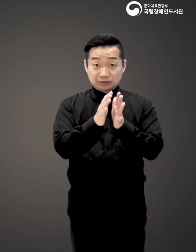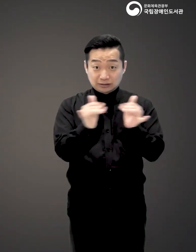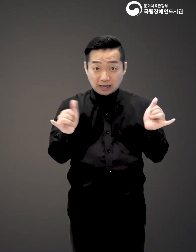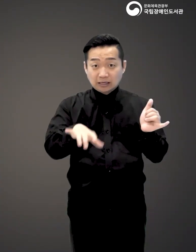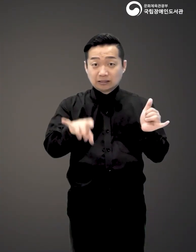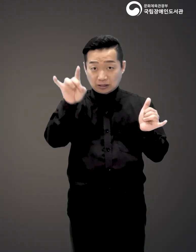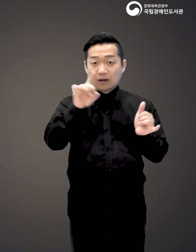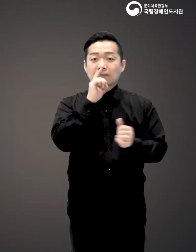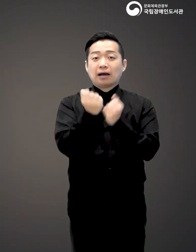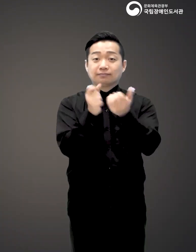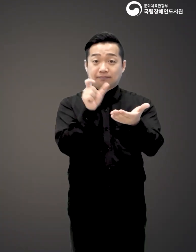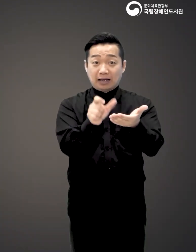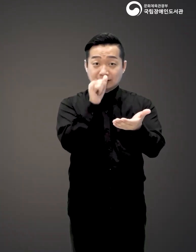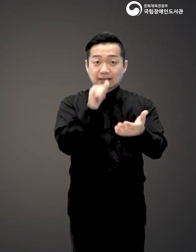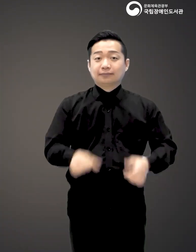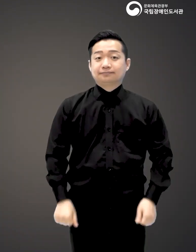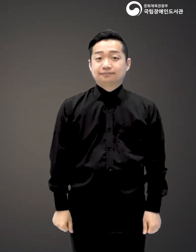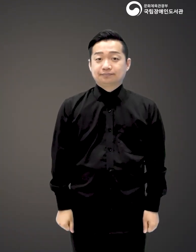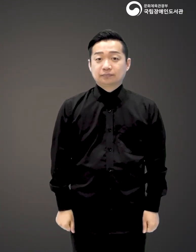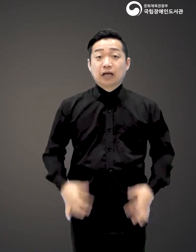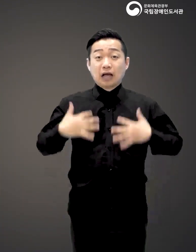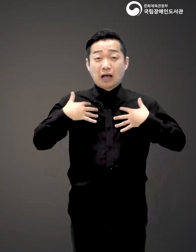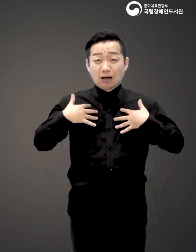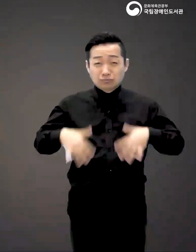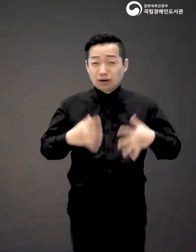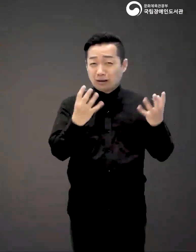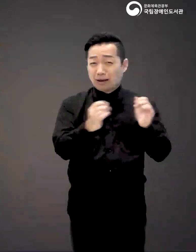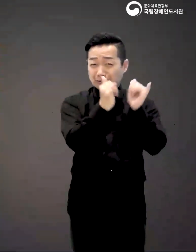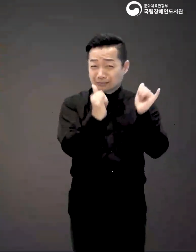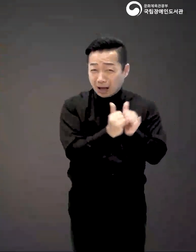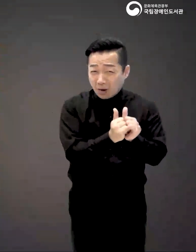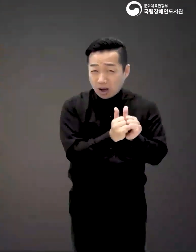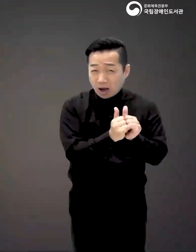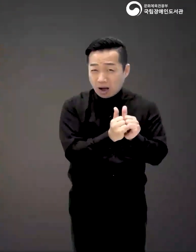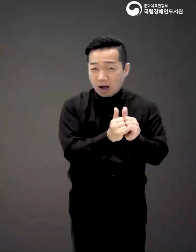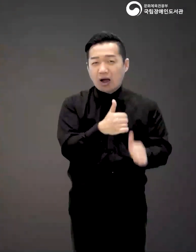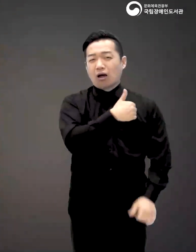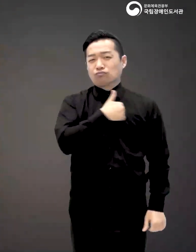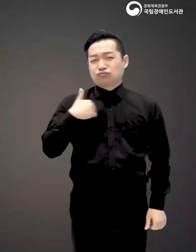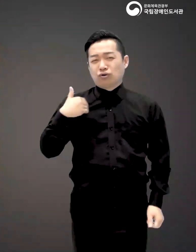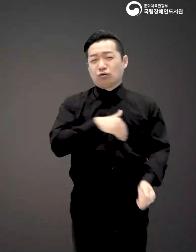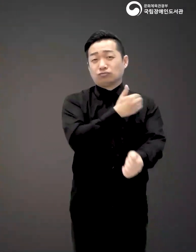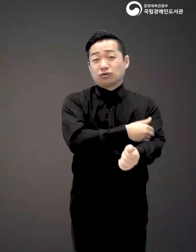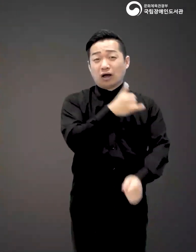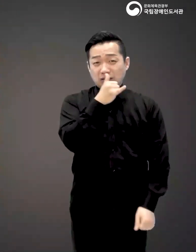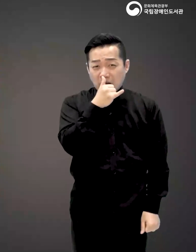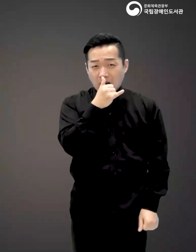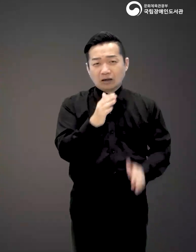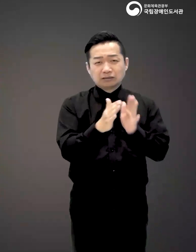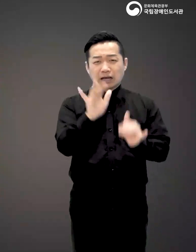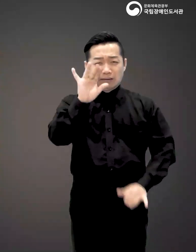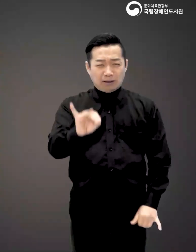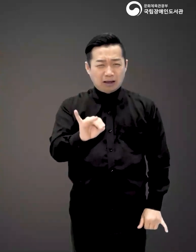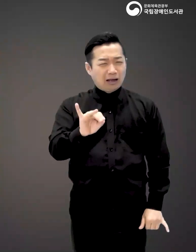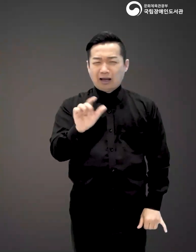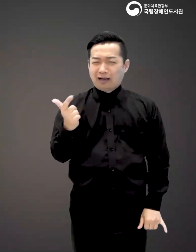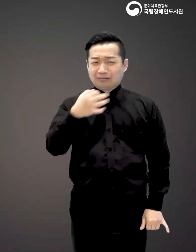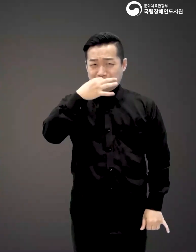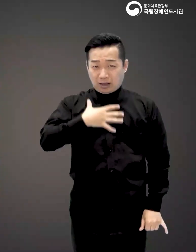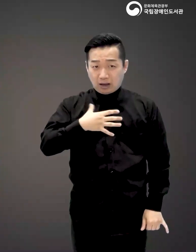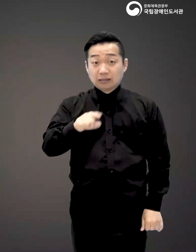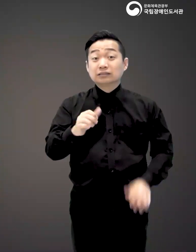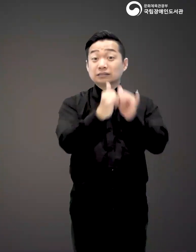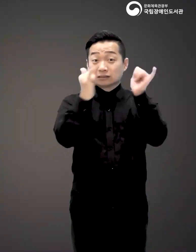저자는 책의 서두에서 이렇게 말합니다. 무기력이 만연한 사회란 풍요롭긴 하지만 인간적이라고 하기는 힘든